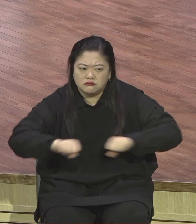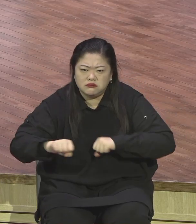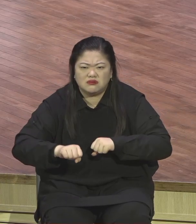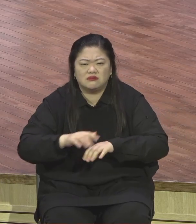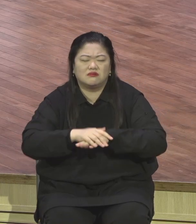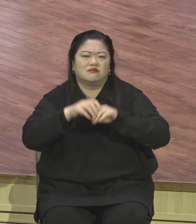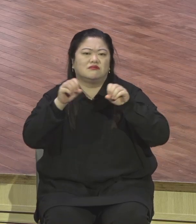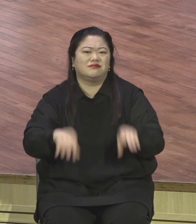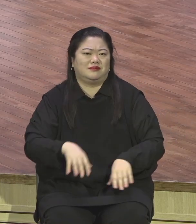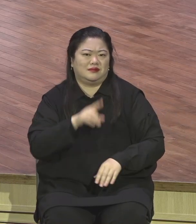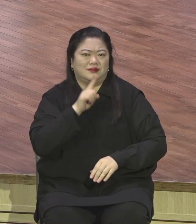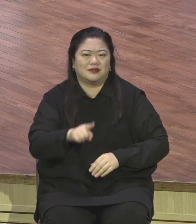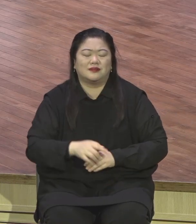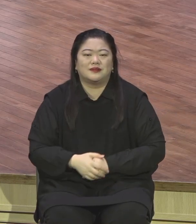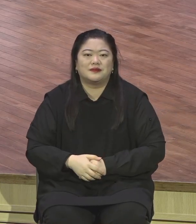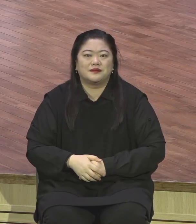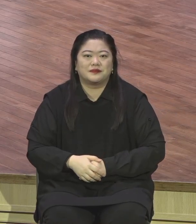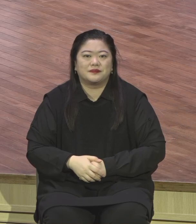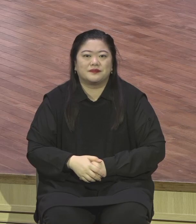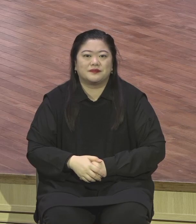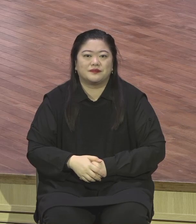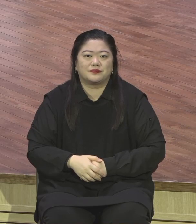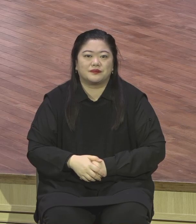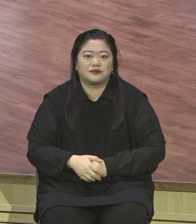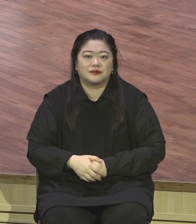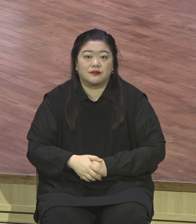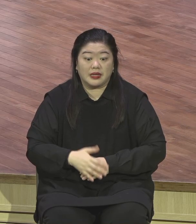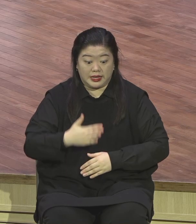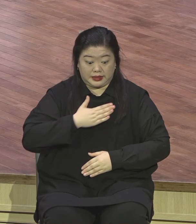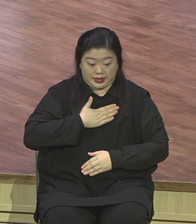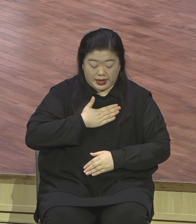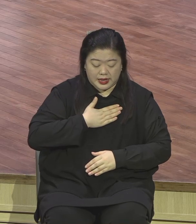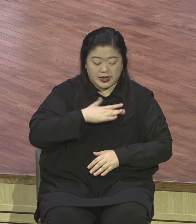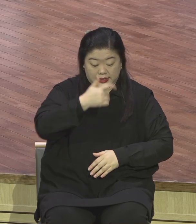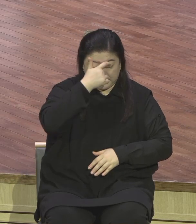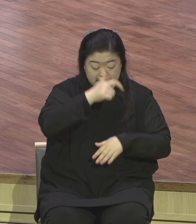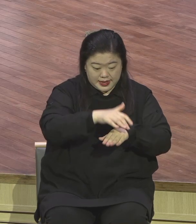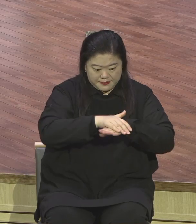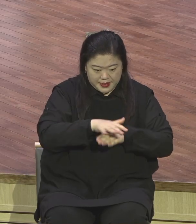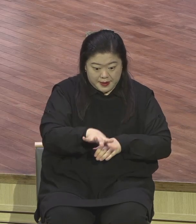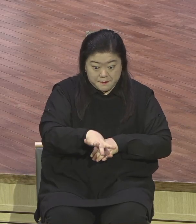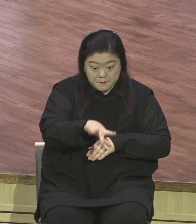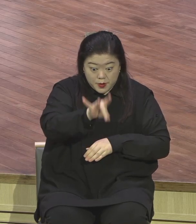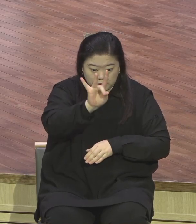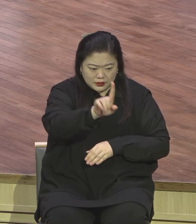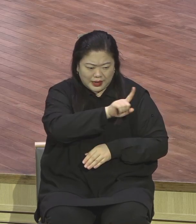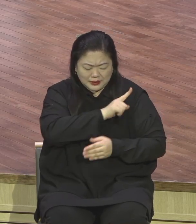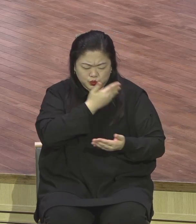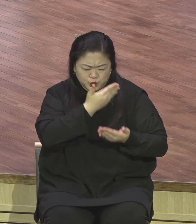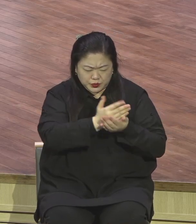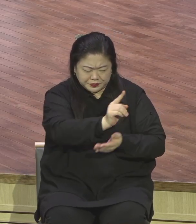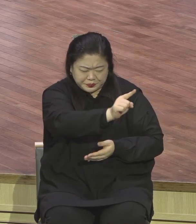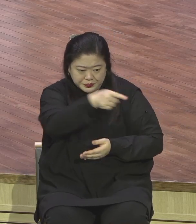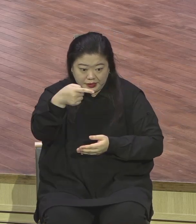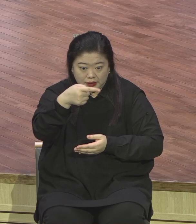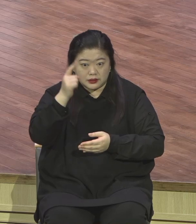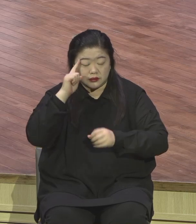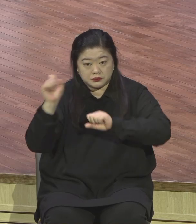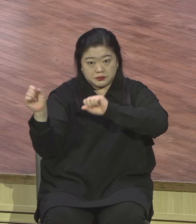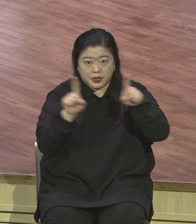예배가 우리 인생의 최우선순위가 되어야 한다라는 것입니다. 온라인으로 예배를